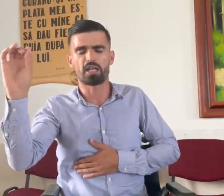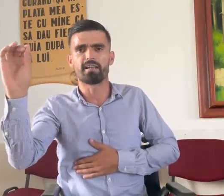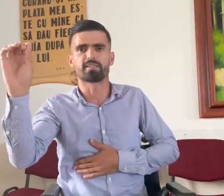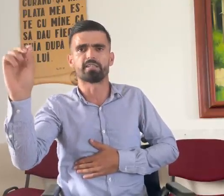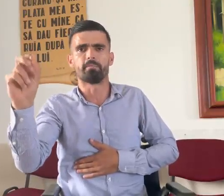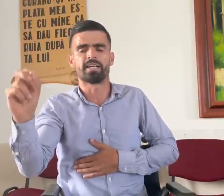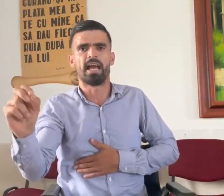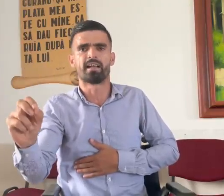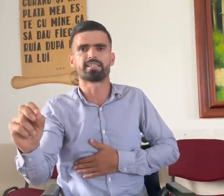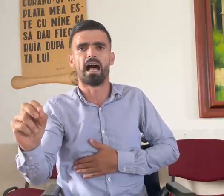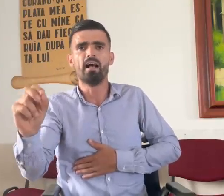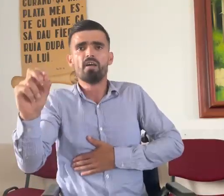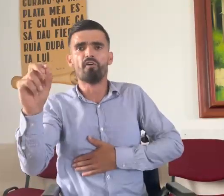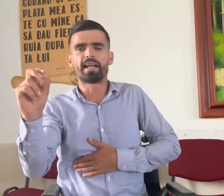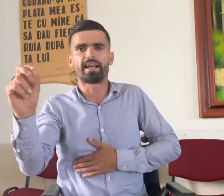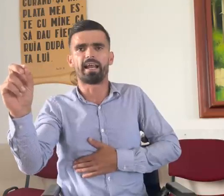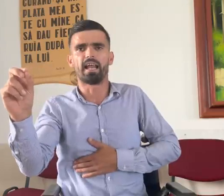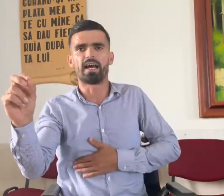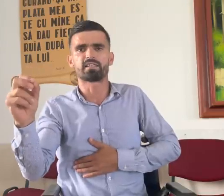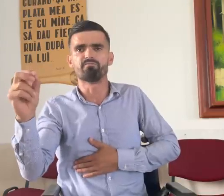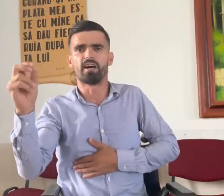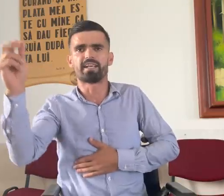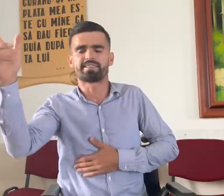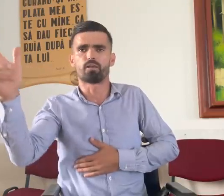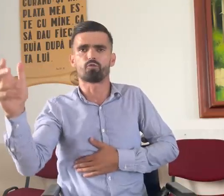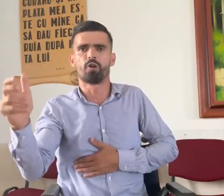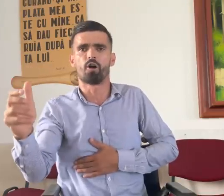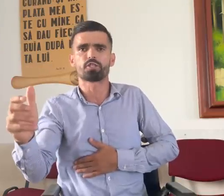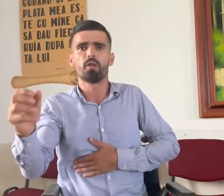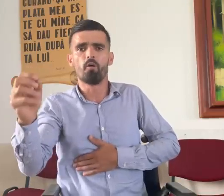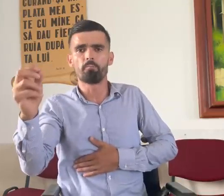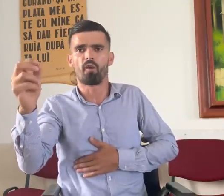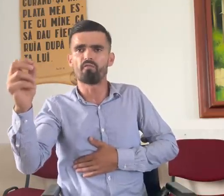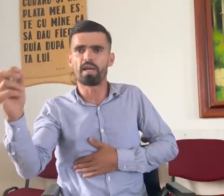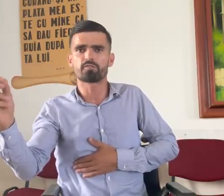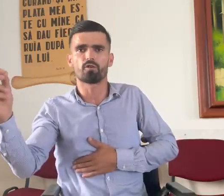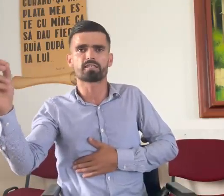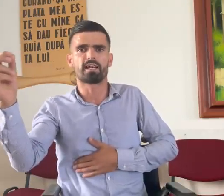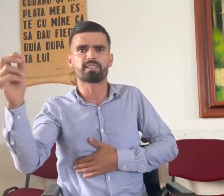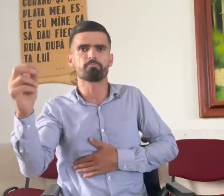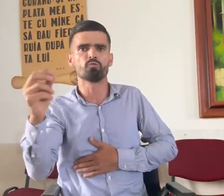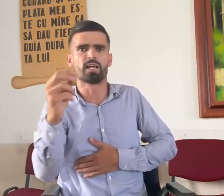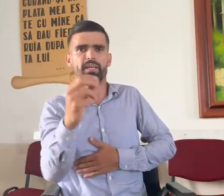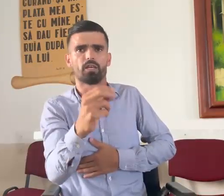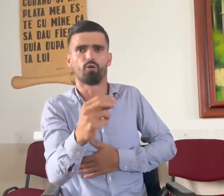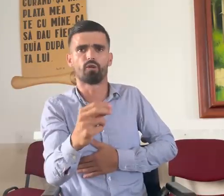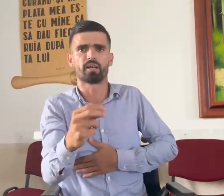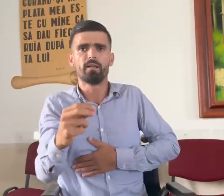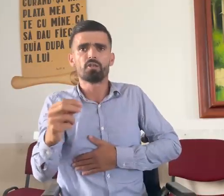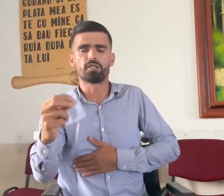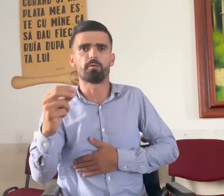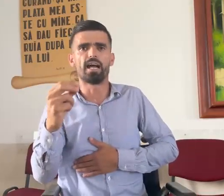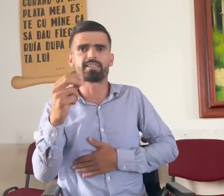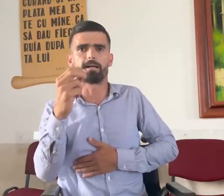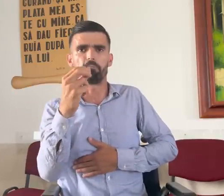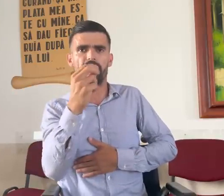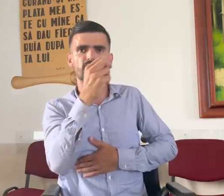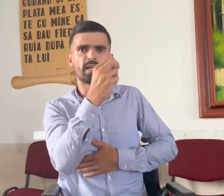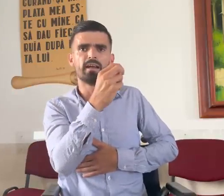șase dimineața, fără relații, fără să-l cunoști, un profesor să răspundă chirurg și trebuia să plece